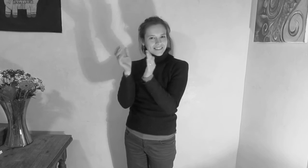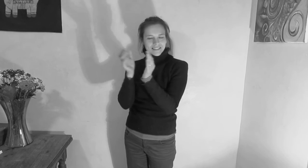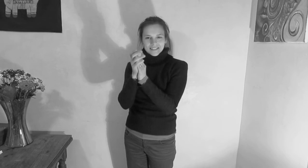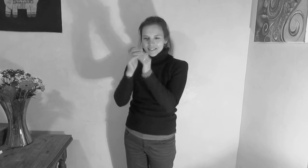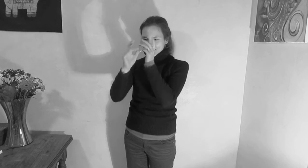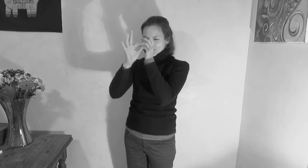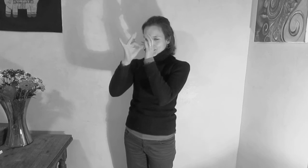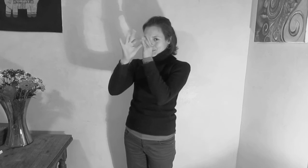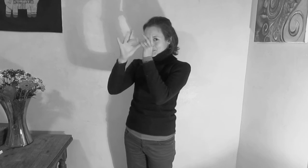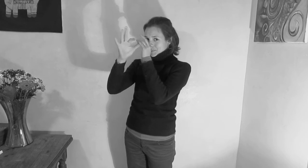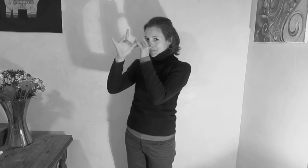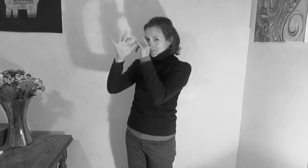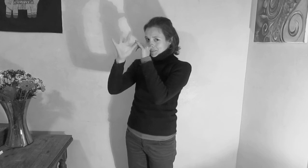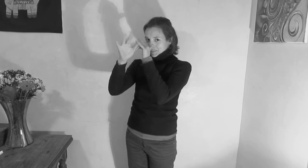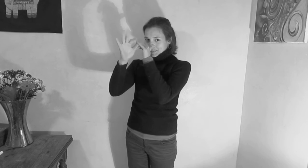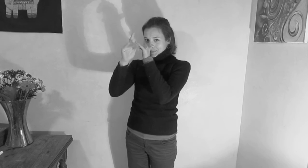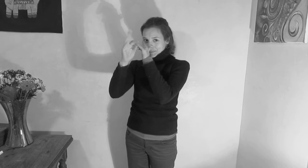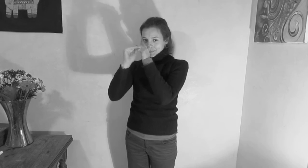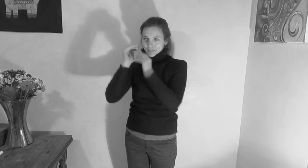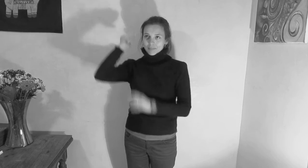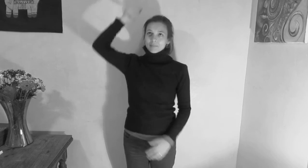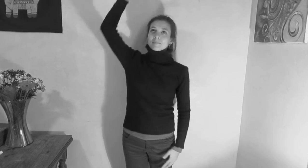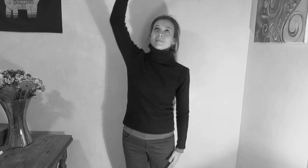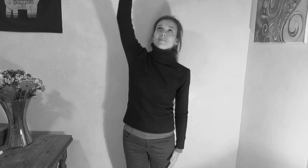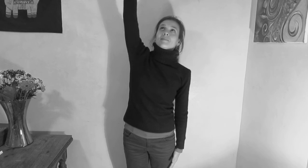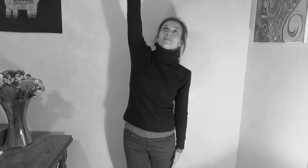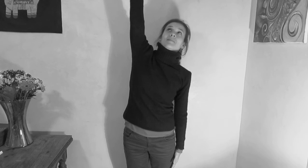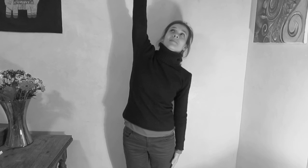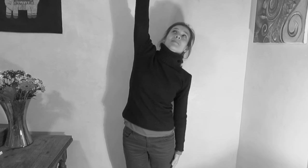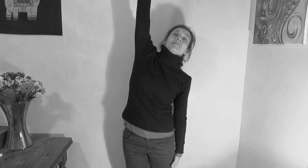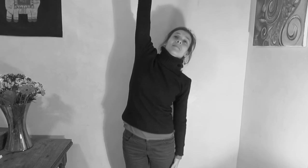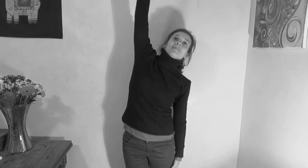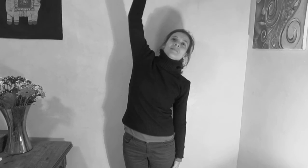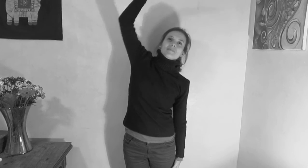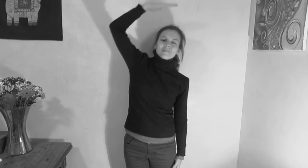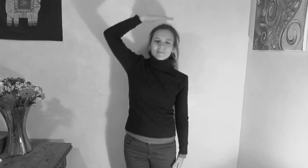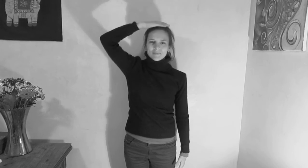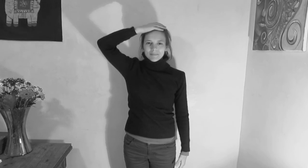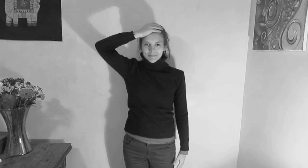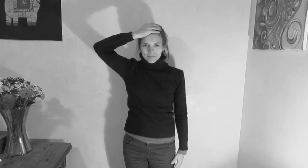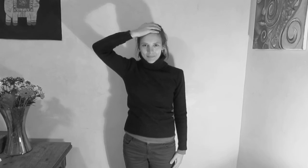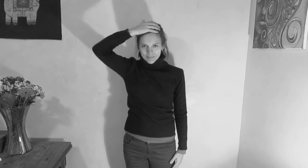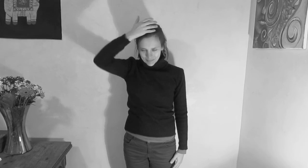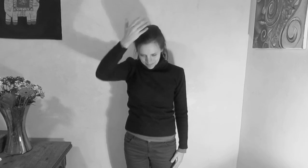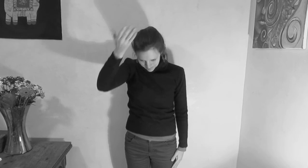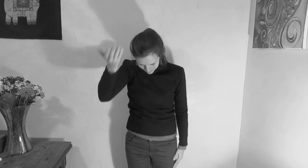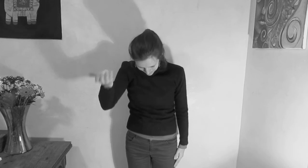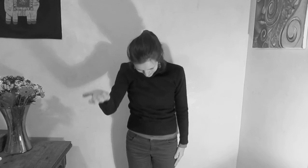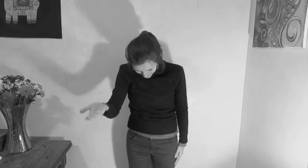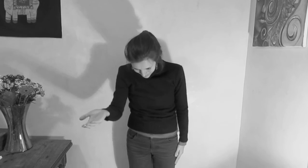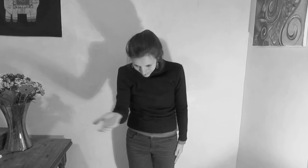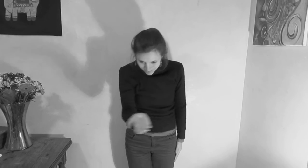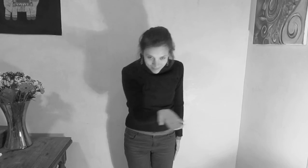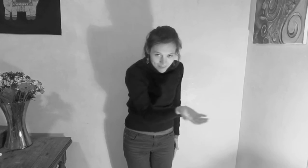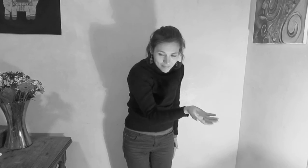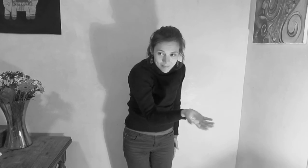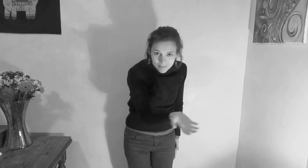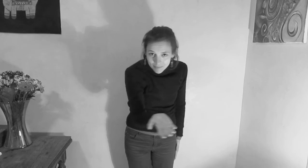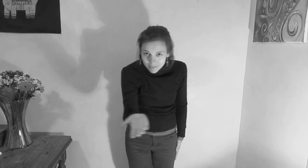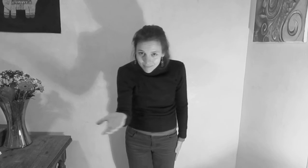Du fournets Des feather Détager récidés À la cheval De même Et clients Afin I Abonnez